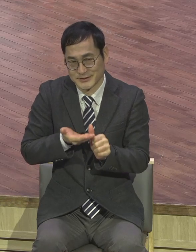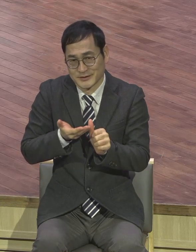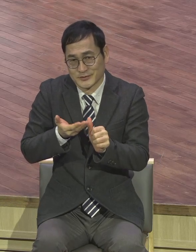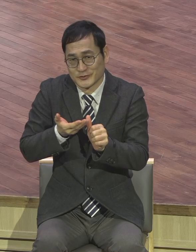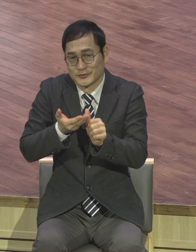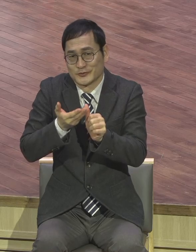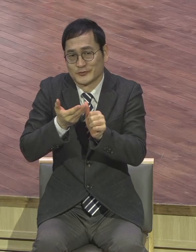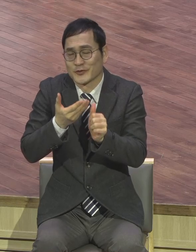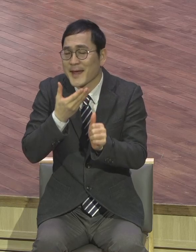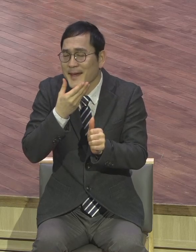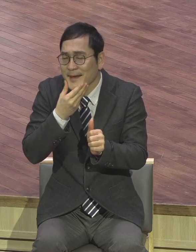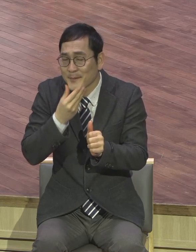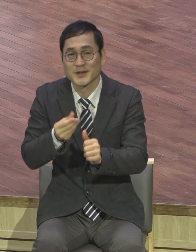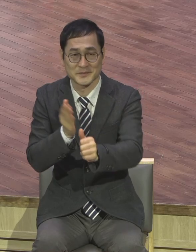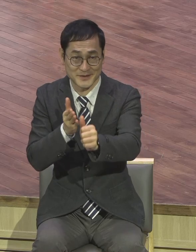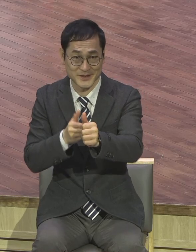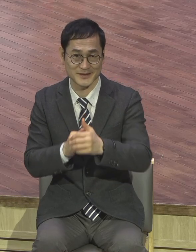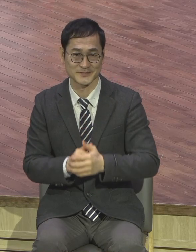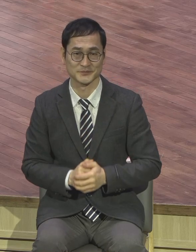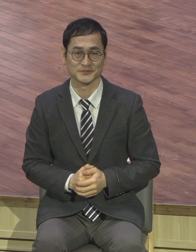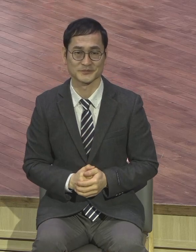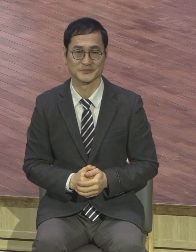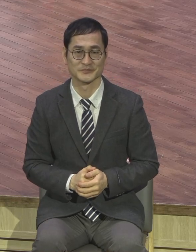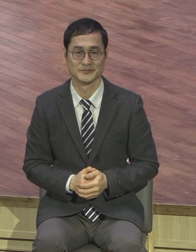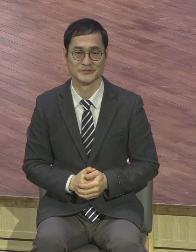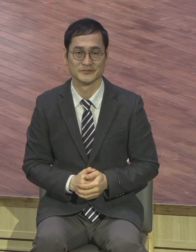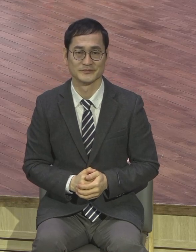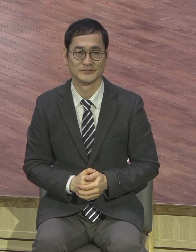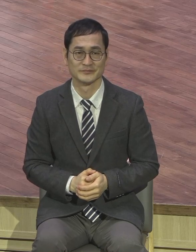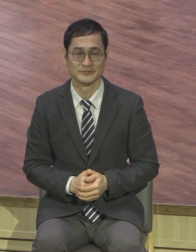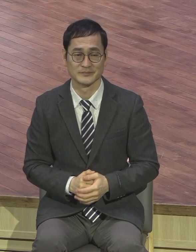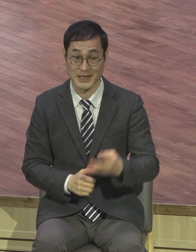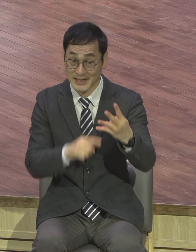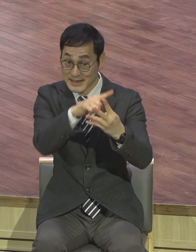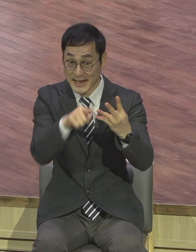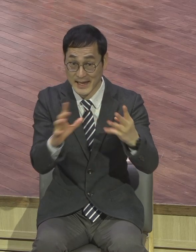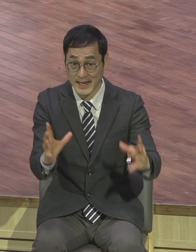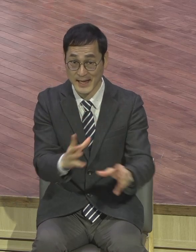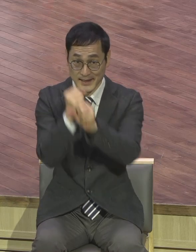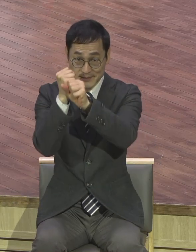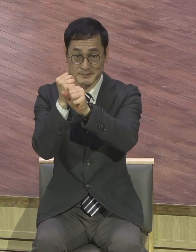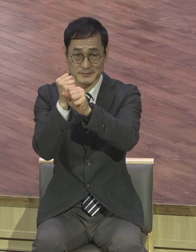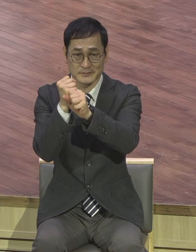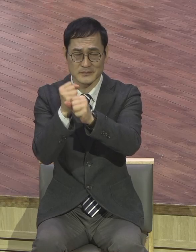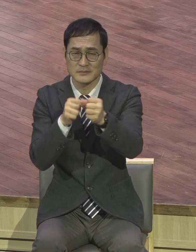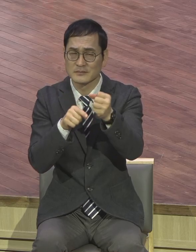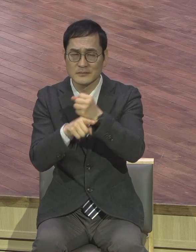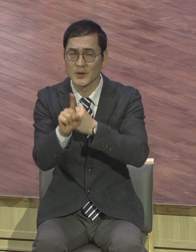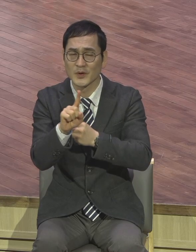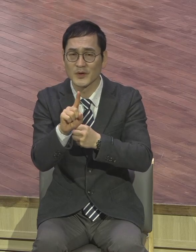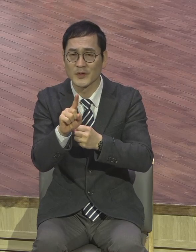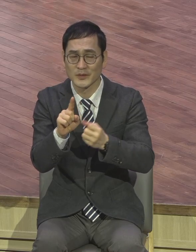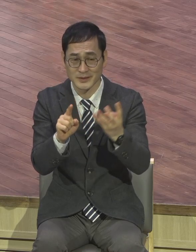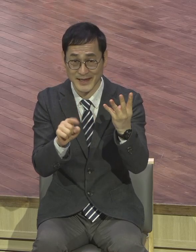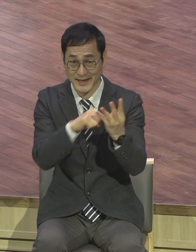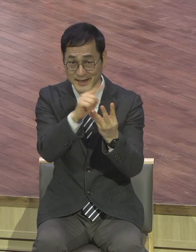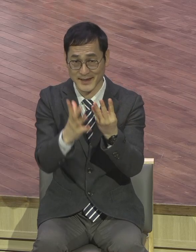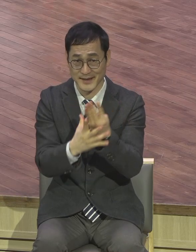참 재치가 있는 표현인데 이 모든 단어를 한 단어로 표현하면 뭡니까? 이 네 마리 소를 한 단어로 표현하면